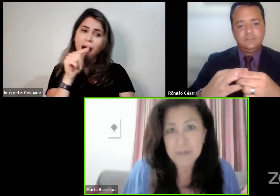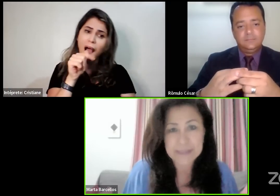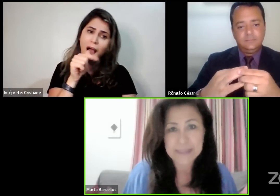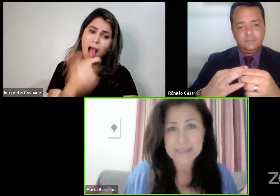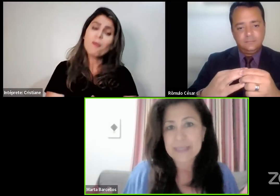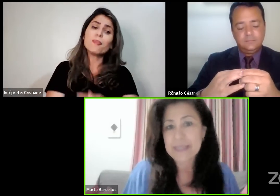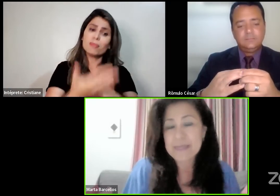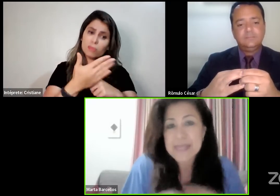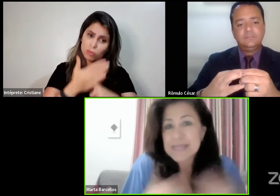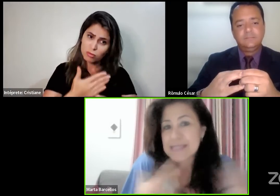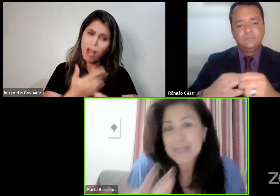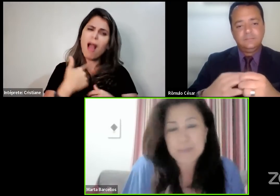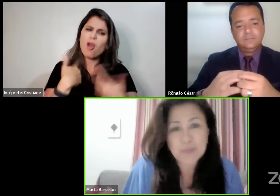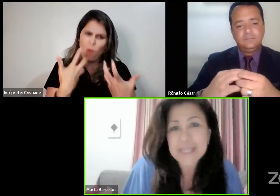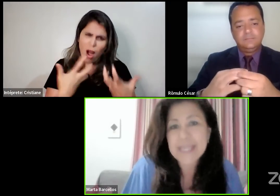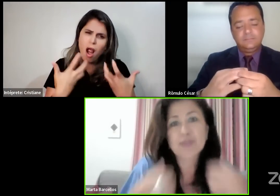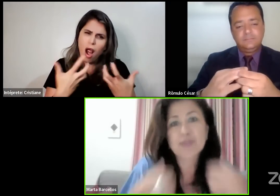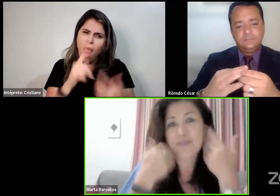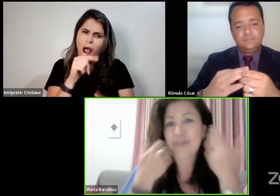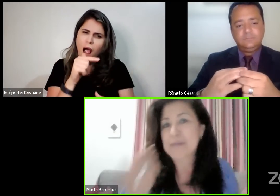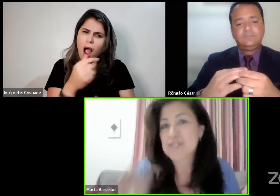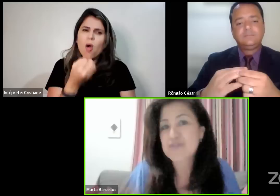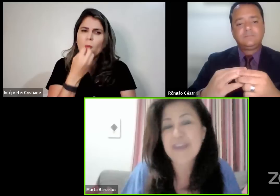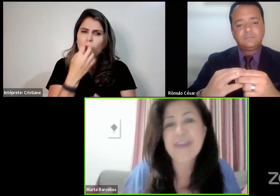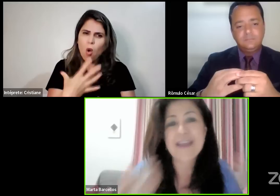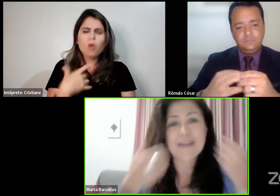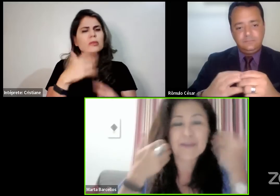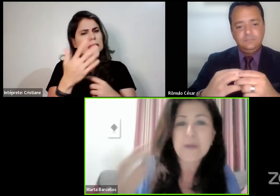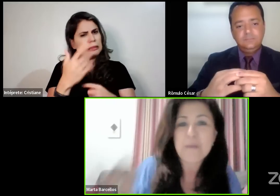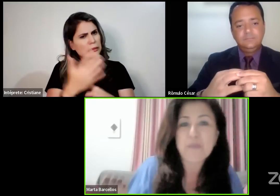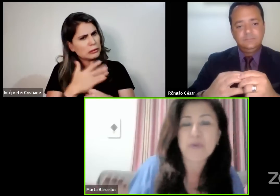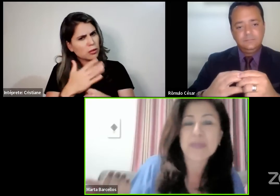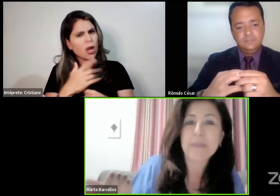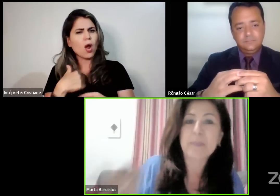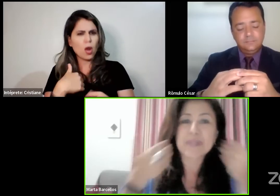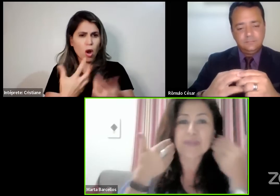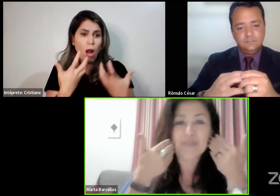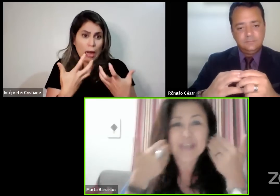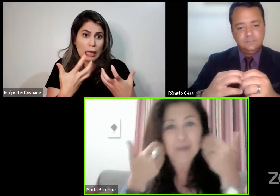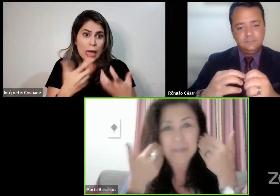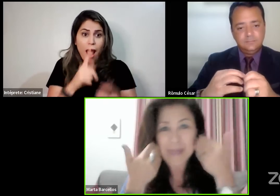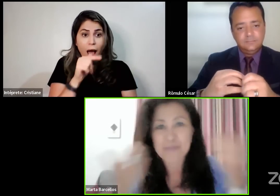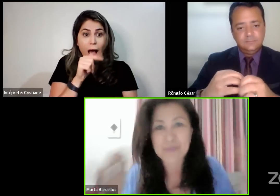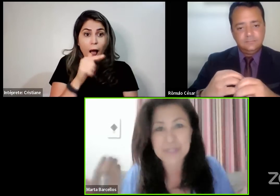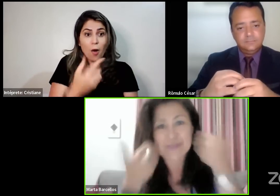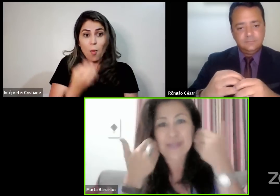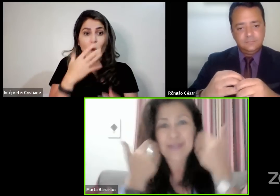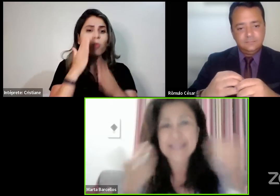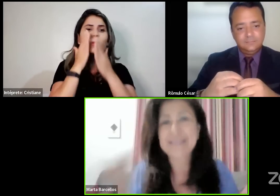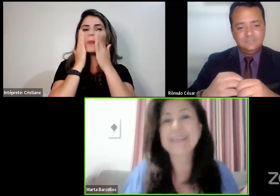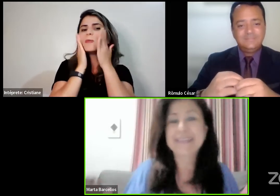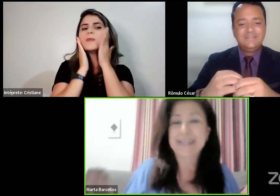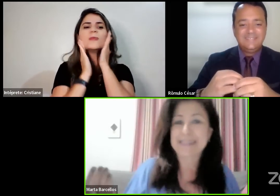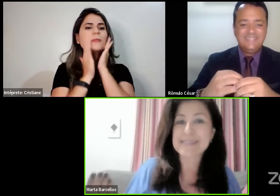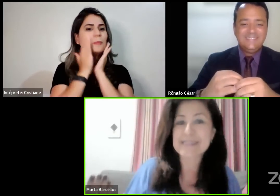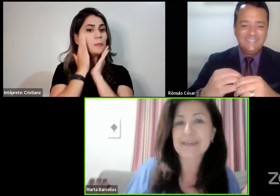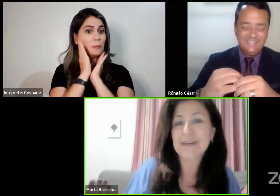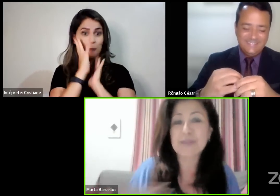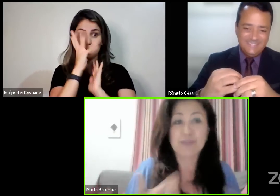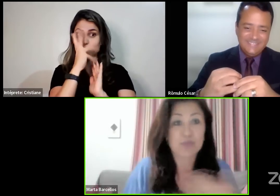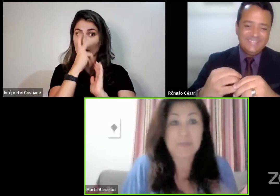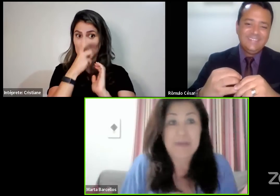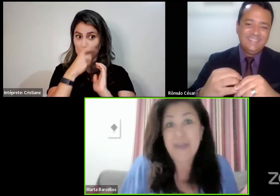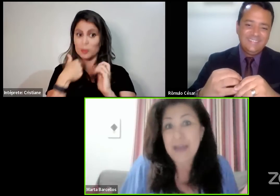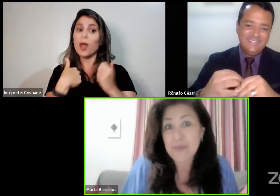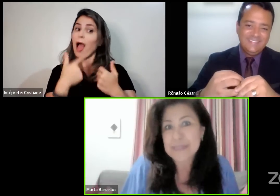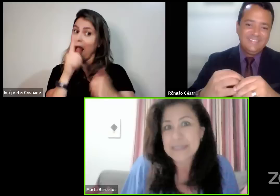forma. Ia me ressecar por dentro. Eu ia ficar mais velha. Porque, para poder eu ficar com a pele bonita, eu tenho que ter hidratação.